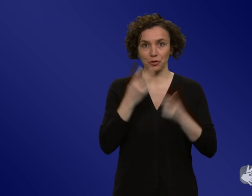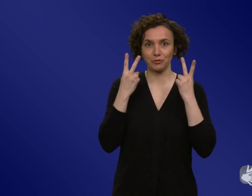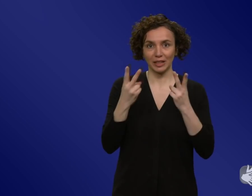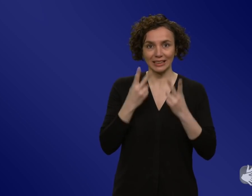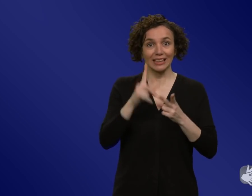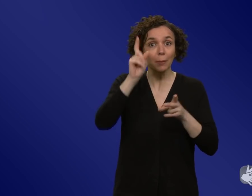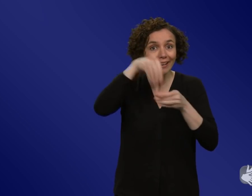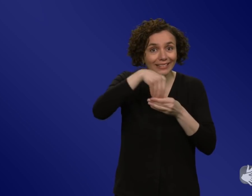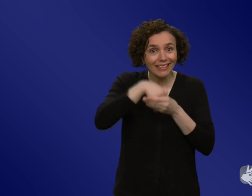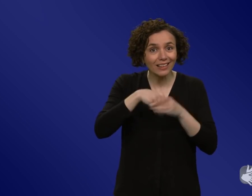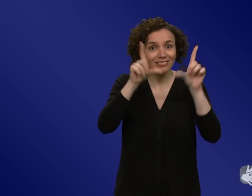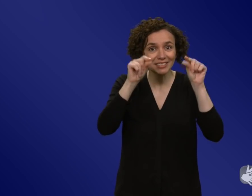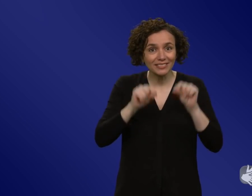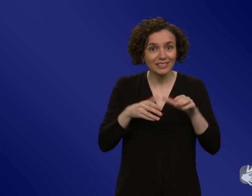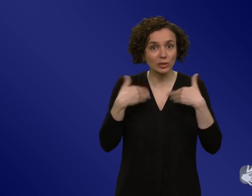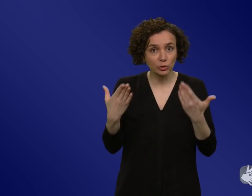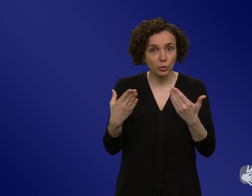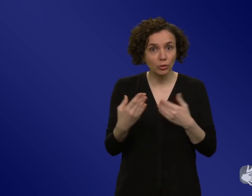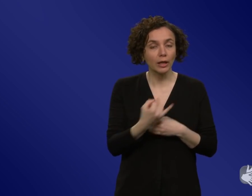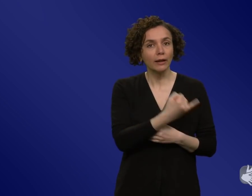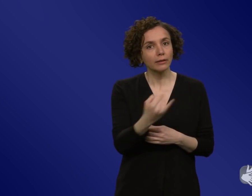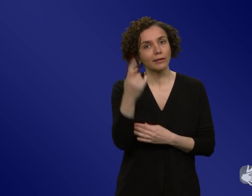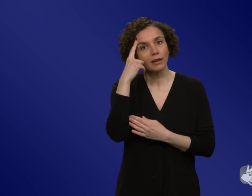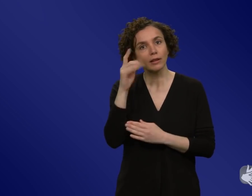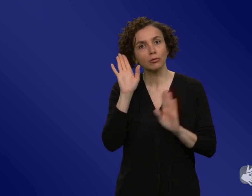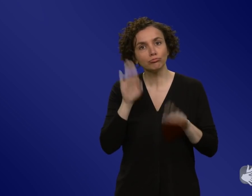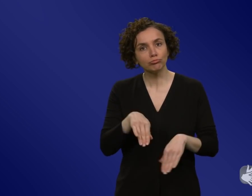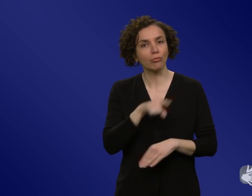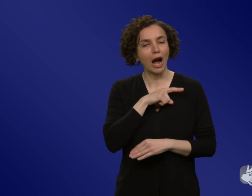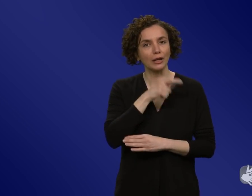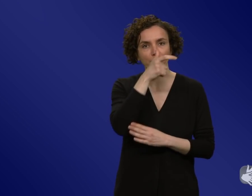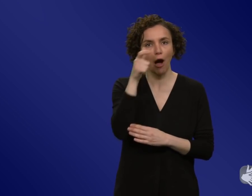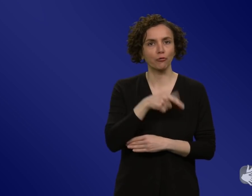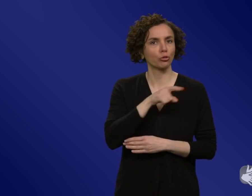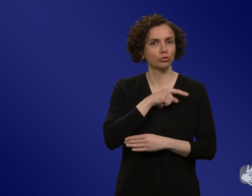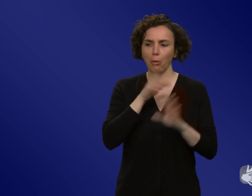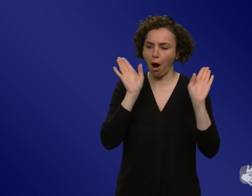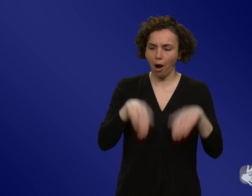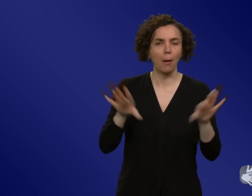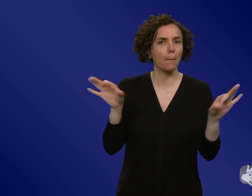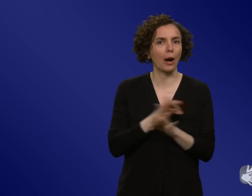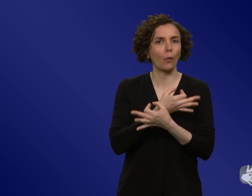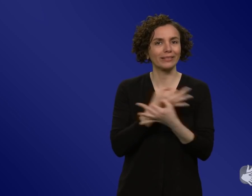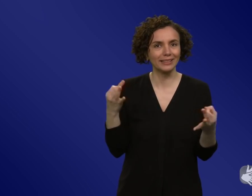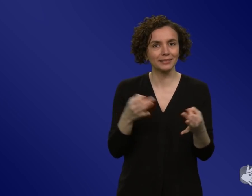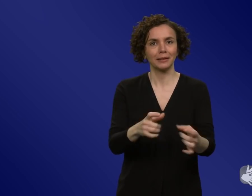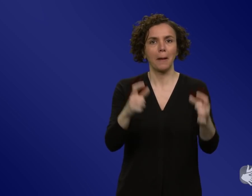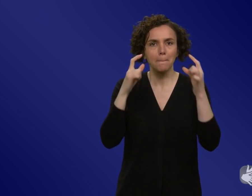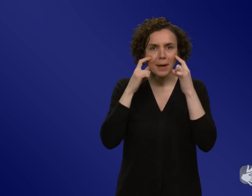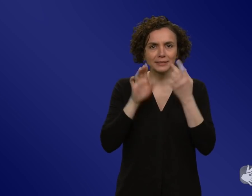Also, dass jeder denkt, Eigenverantwortung bedeutet, ich muss gar nichts mehr machen, keine Maske tragen, keinen Abstand halten. Und es wird nicht gut